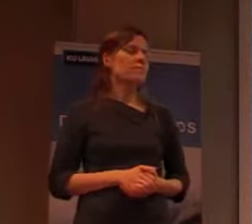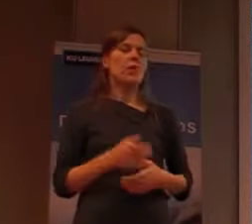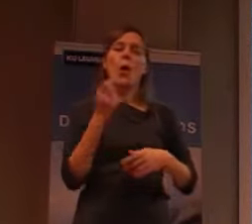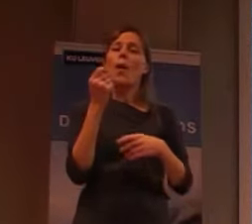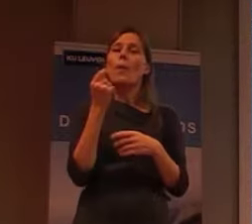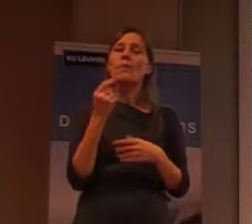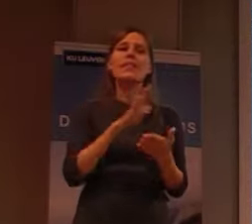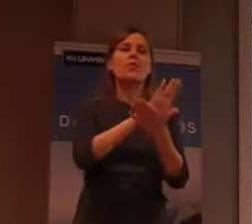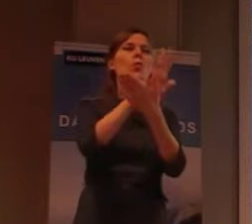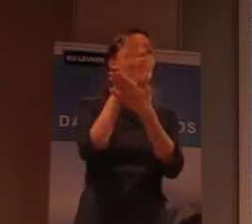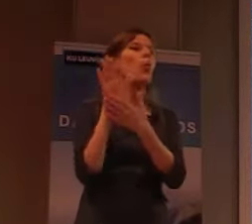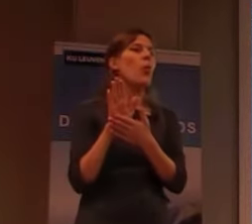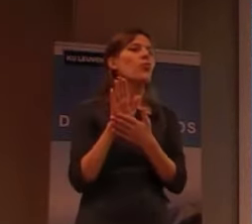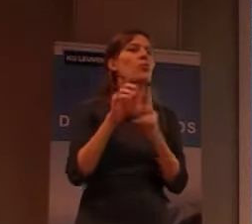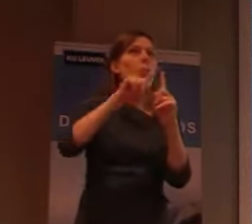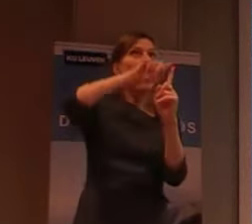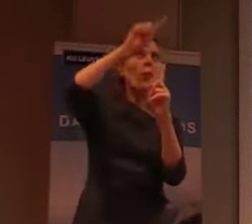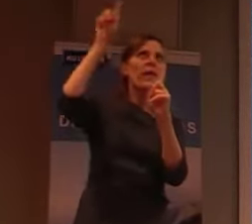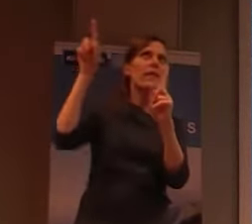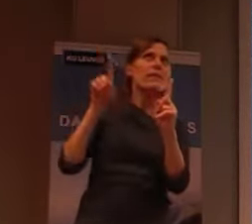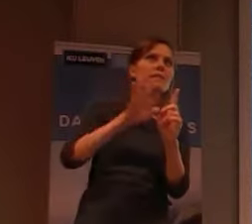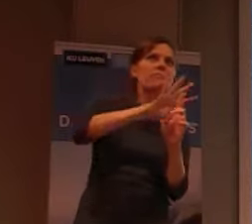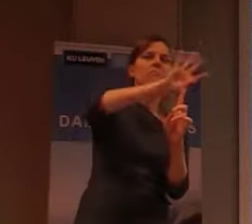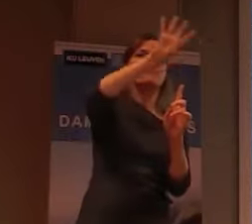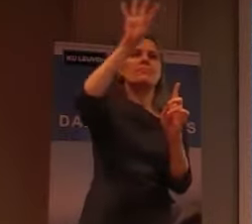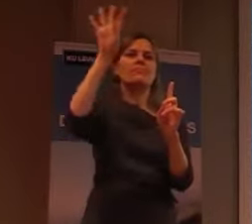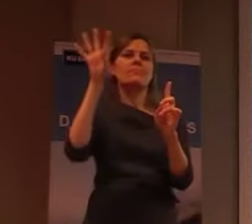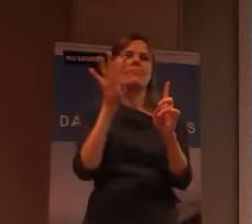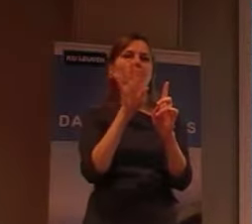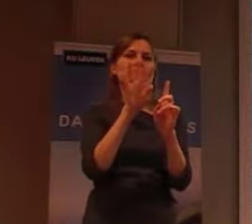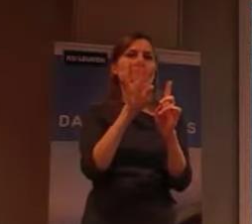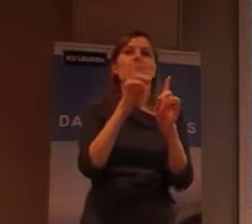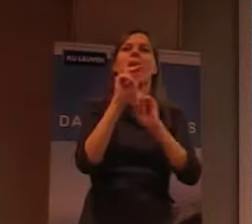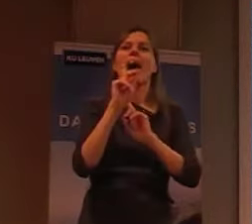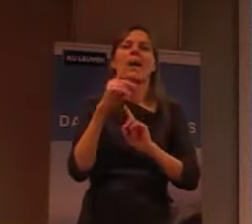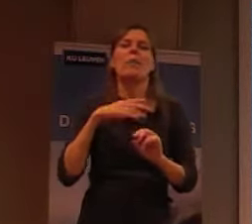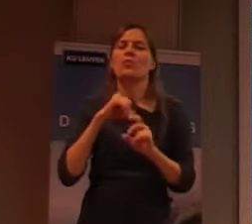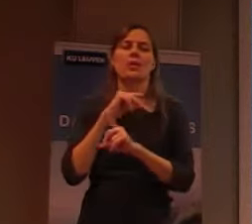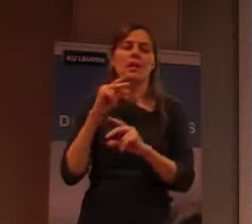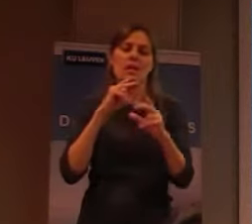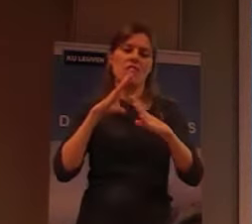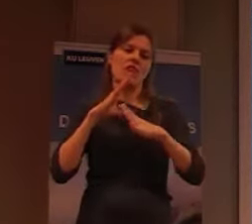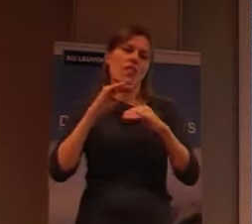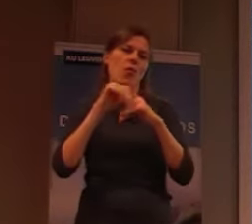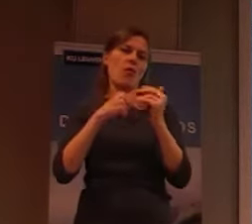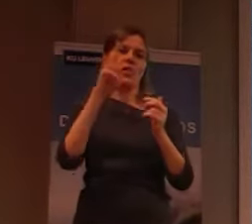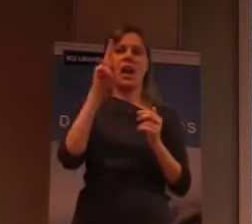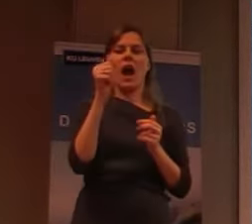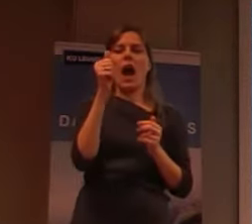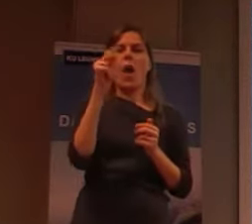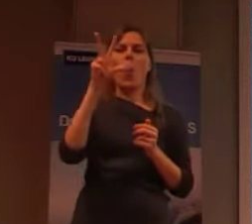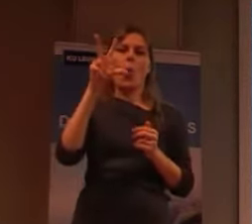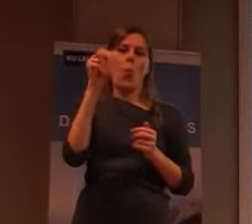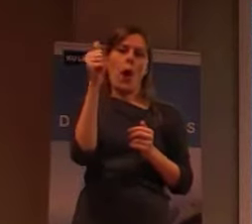door, een beetje overal ter wereld, uitgenomen, in, in Hawaii. En, ik zou het eigenlijk, nu eventjes, over